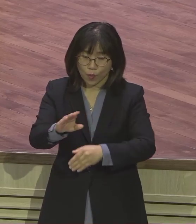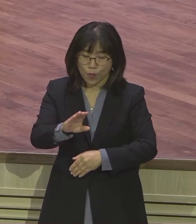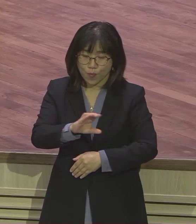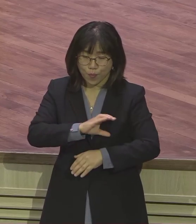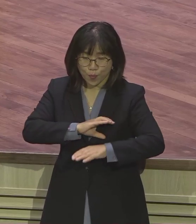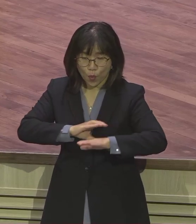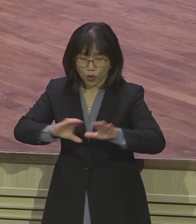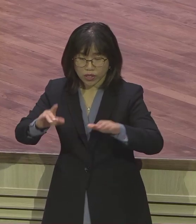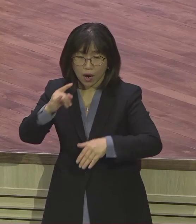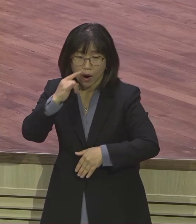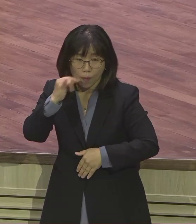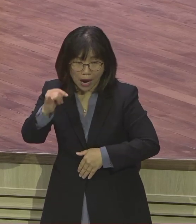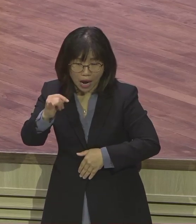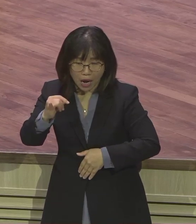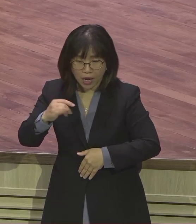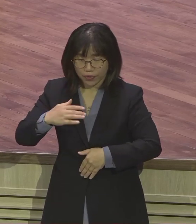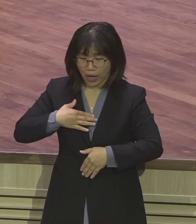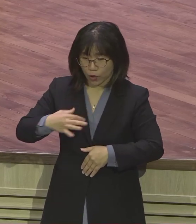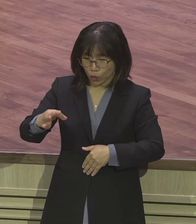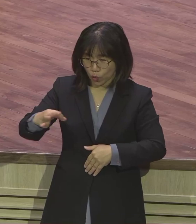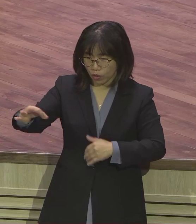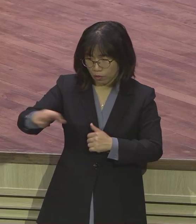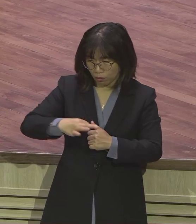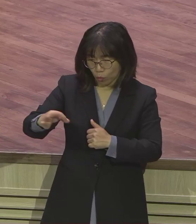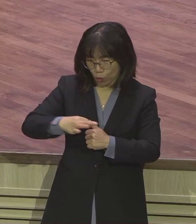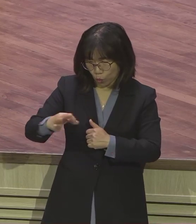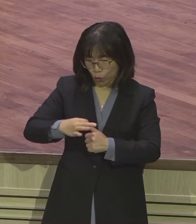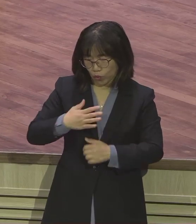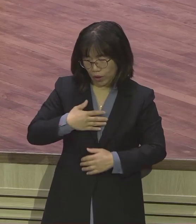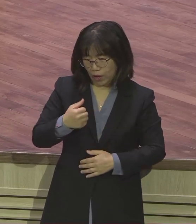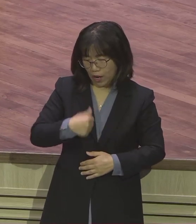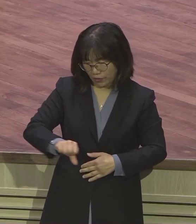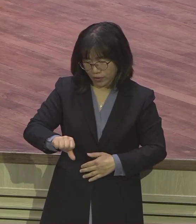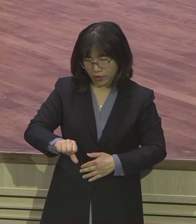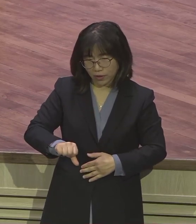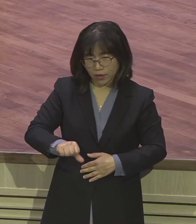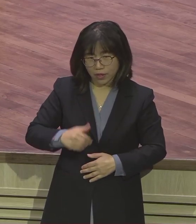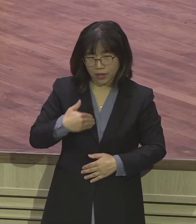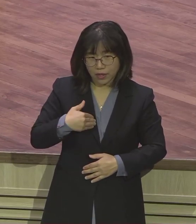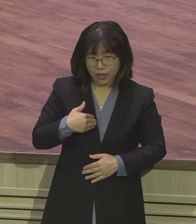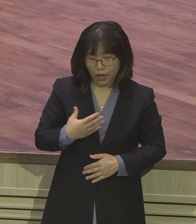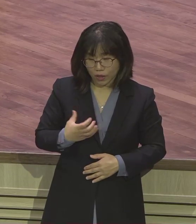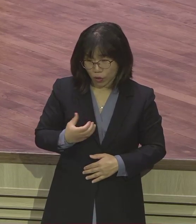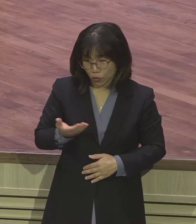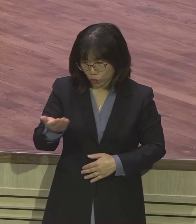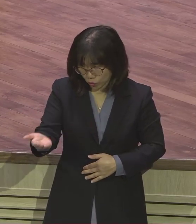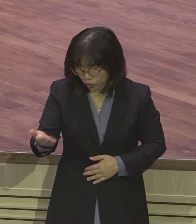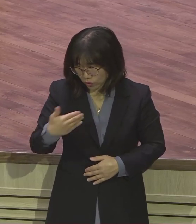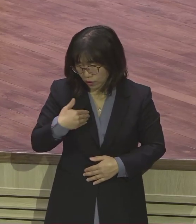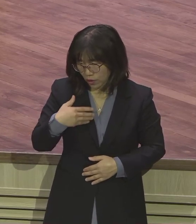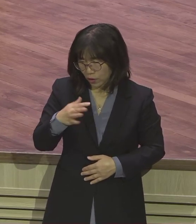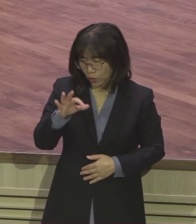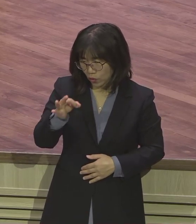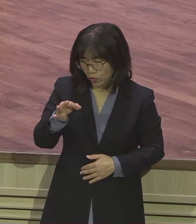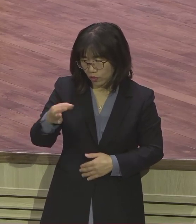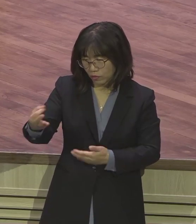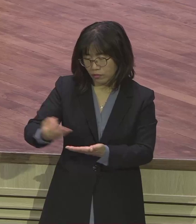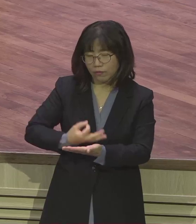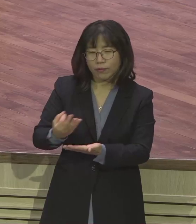쓸 돈까지 받아가면서 자기 아들의 젖을 그렇게 먹으며 키웠습니다. 자